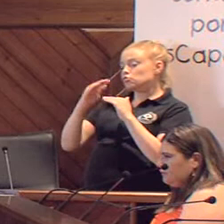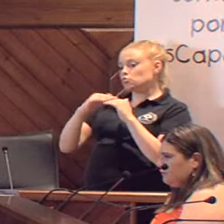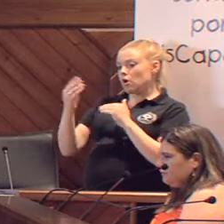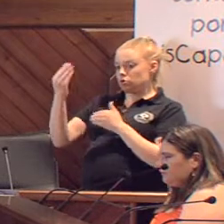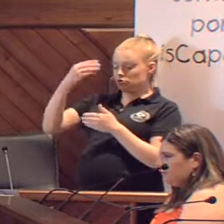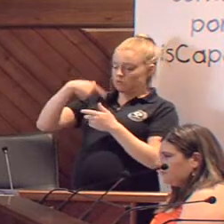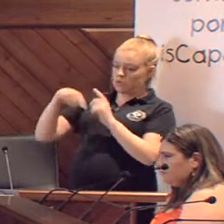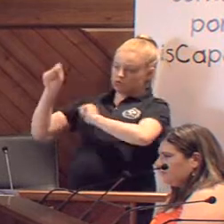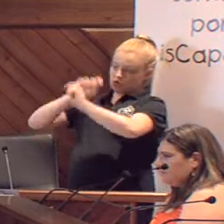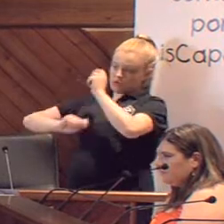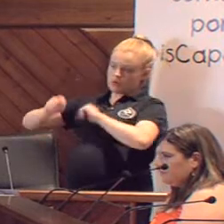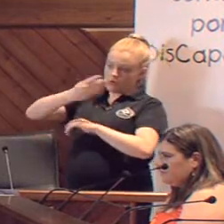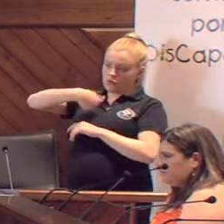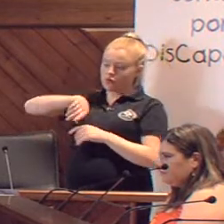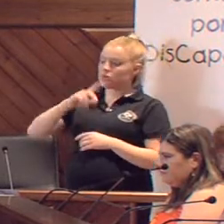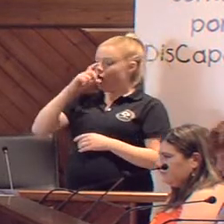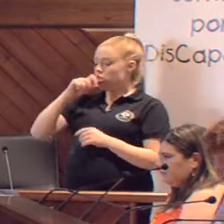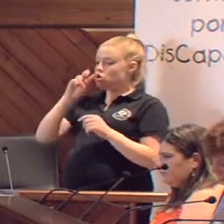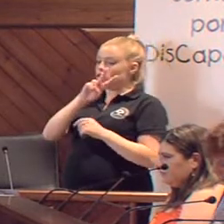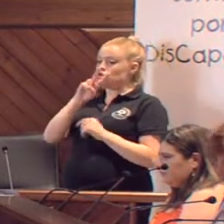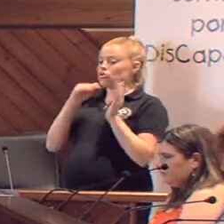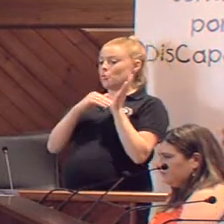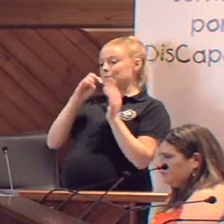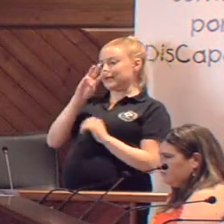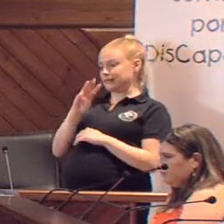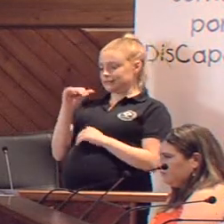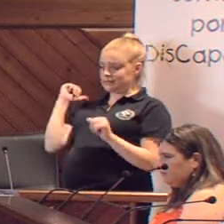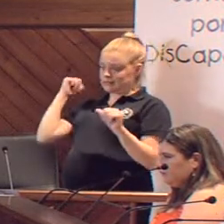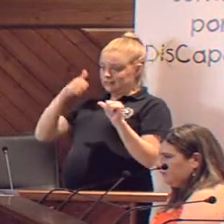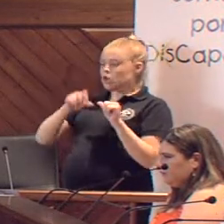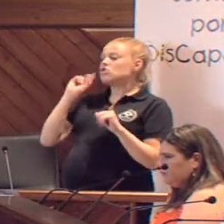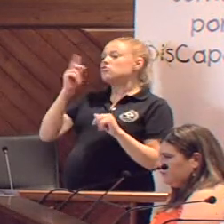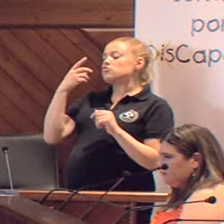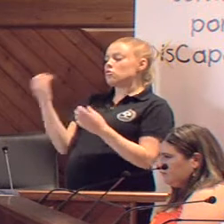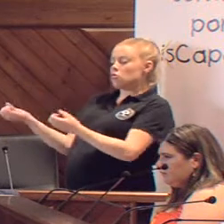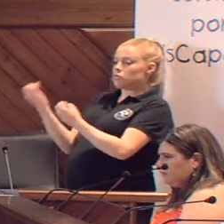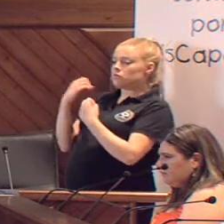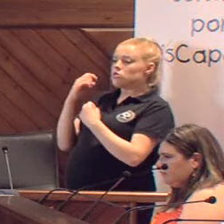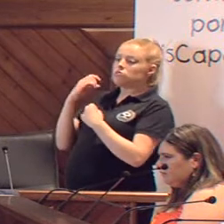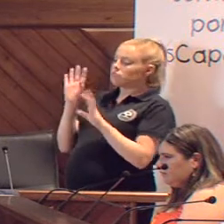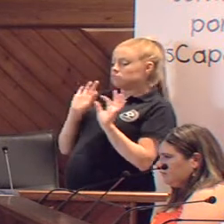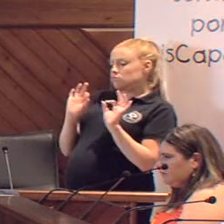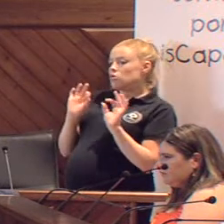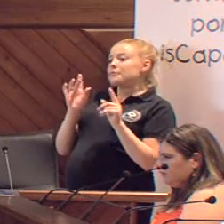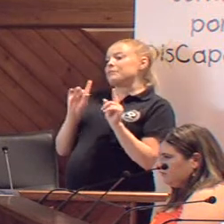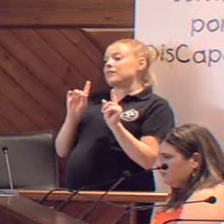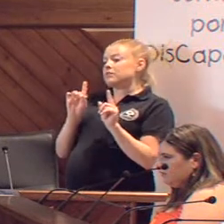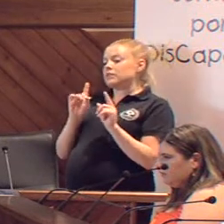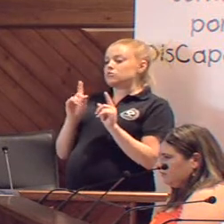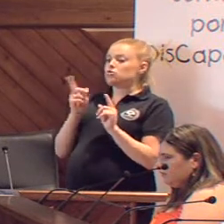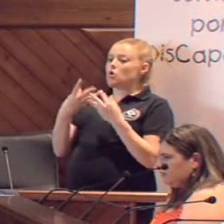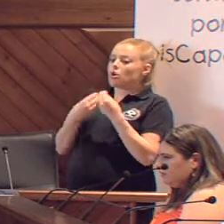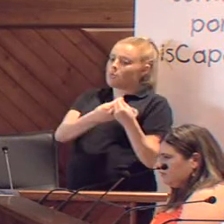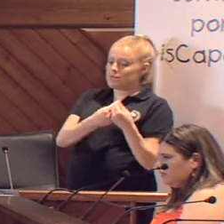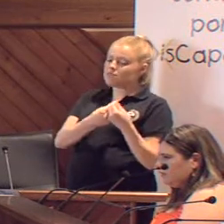asociación y está con nosotros desde el 2003. Él nos va a aportar, solamente nos acompaña, que creo que es muy significativo